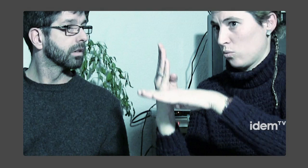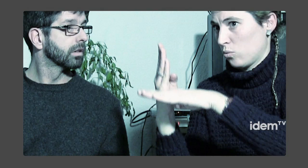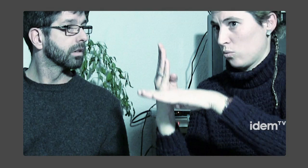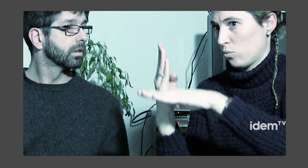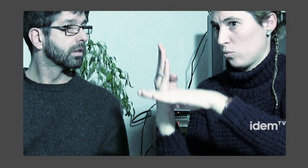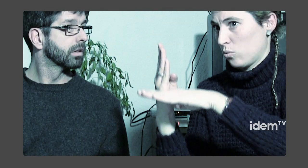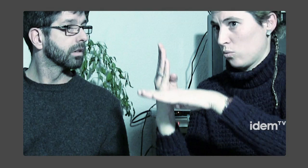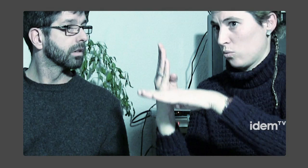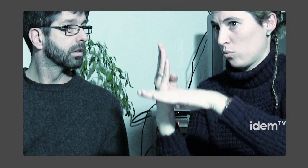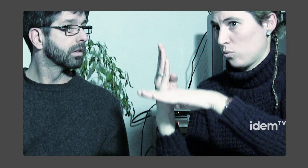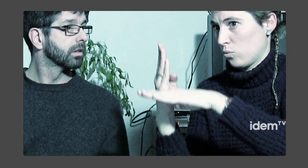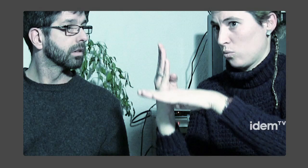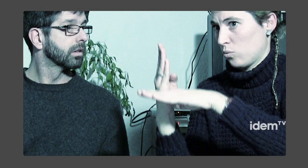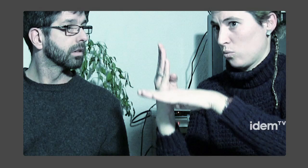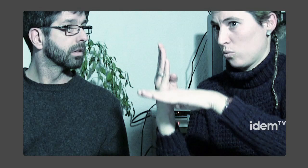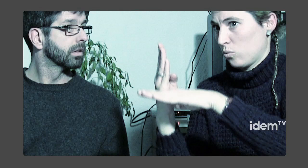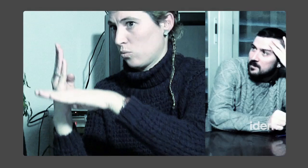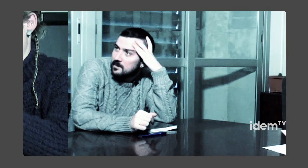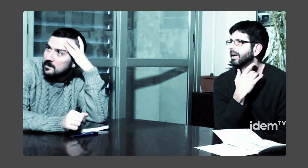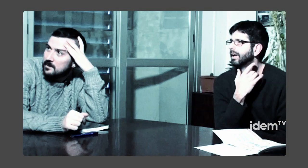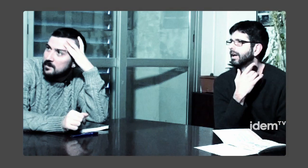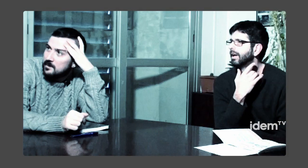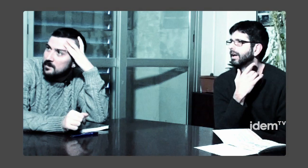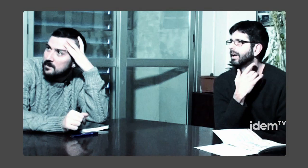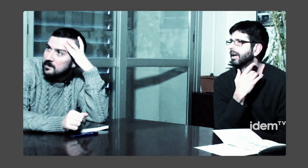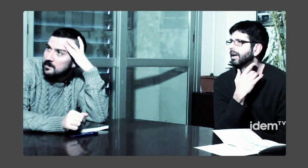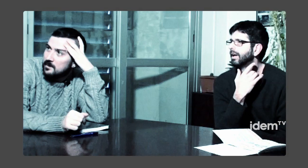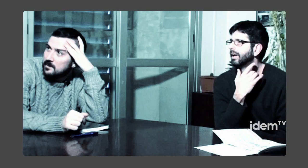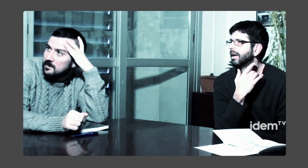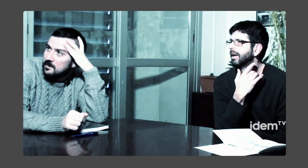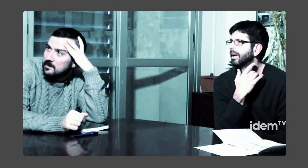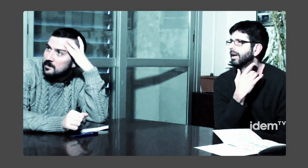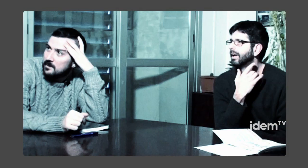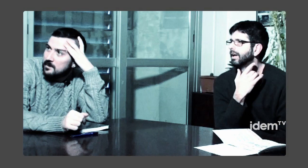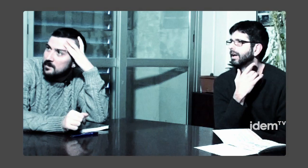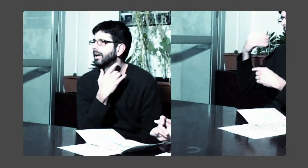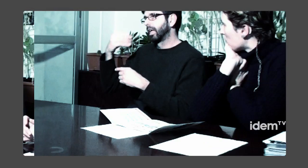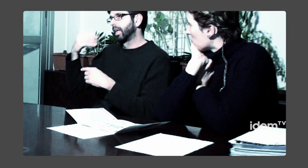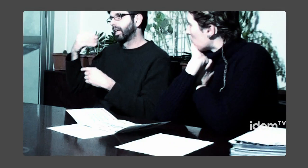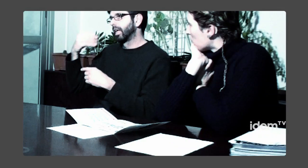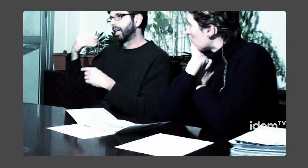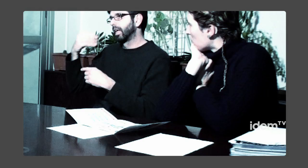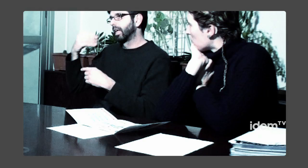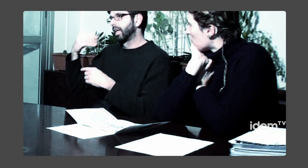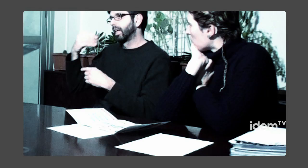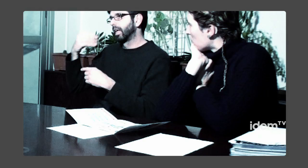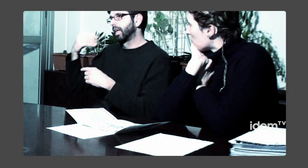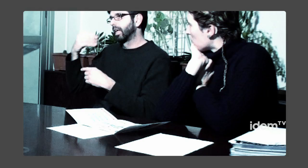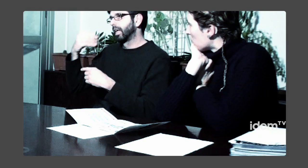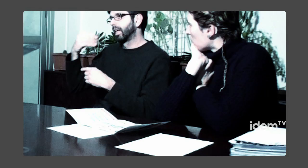persones sordes i Hi ha les tasques que desenvolupa FESOCA, mentre Munt, com a comissió LGTB de FESOCA, ens parla de la seva